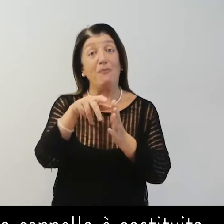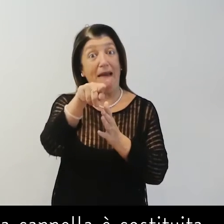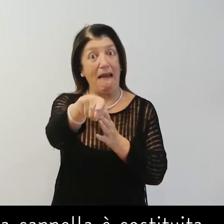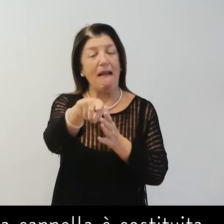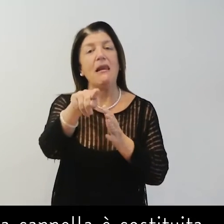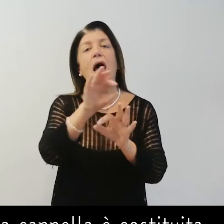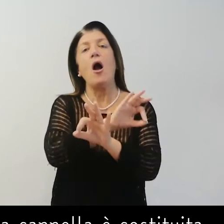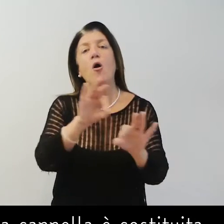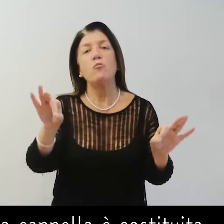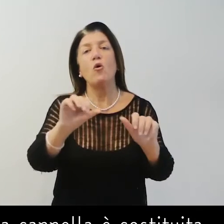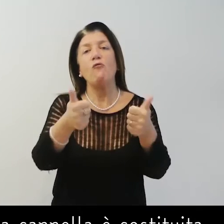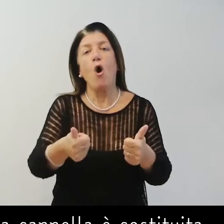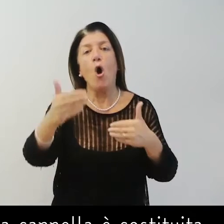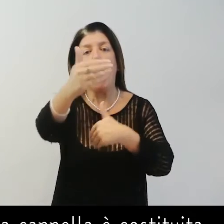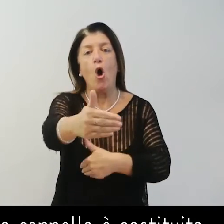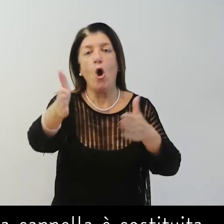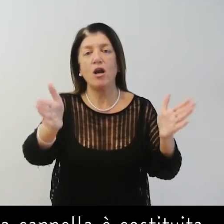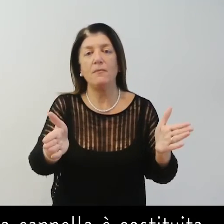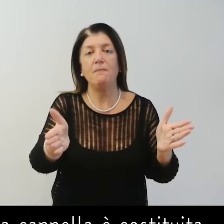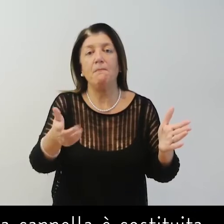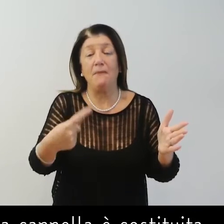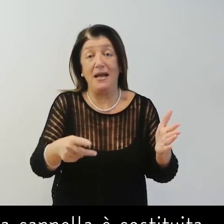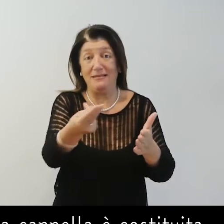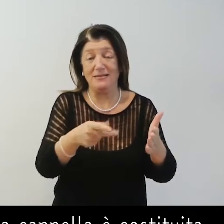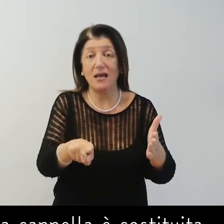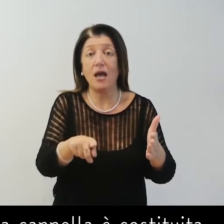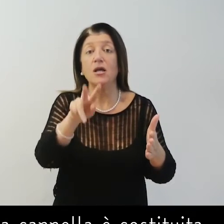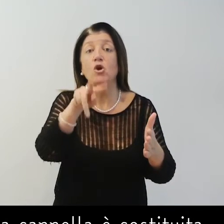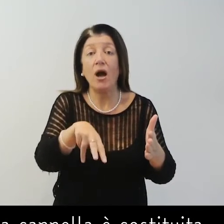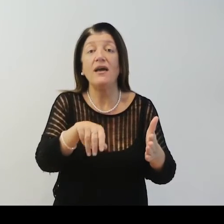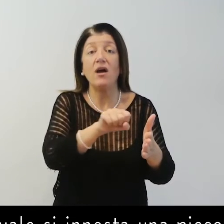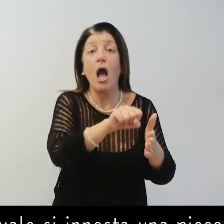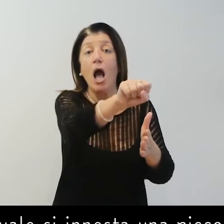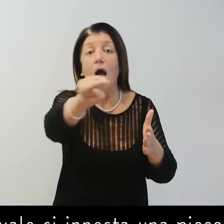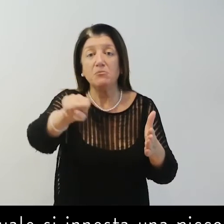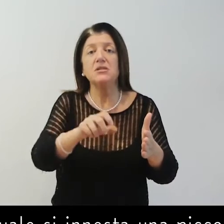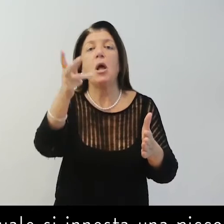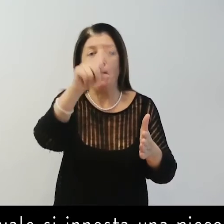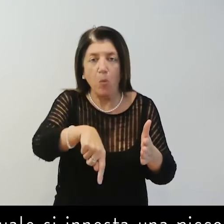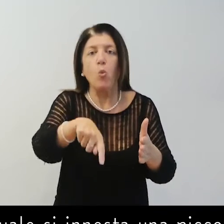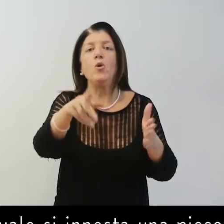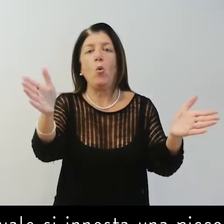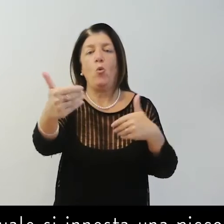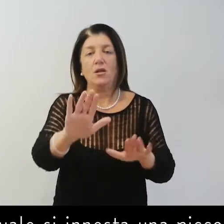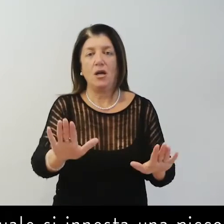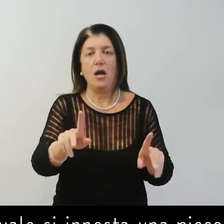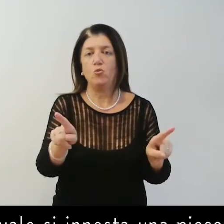la cappella è costituita da un pano a pianta quadrata sul quale si innesta una piccola abside